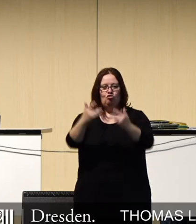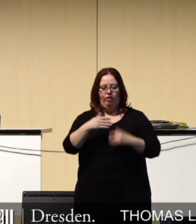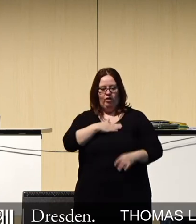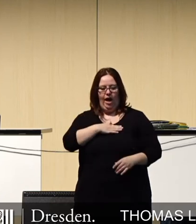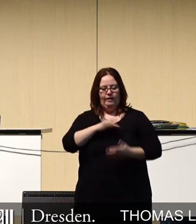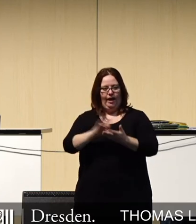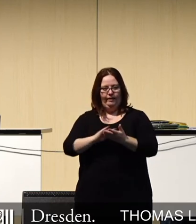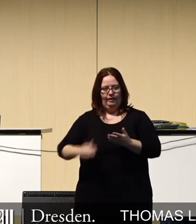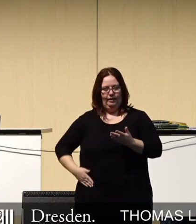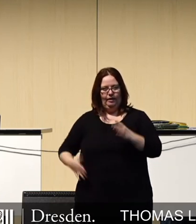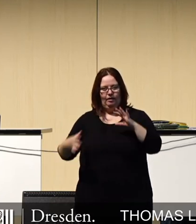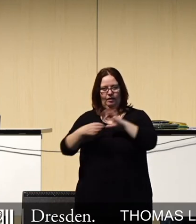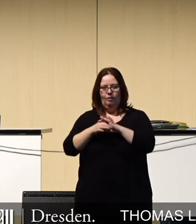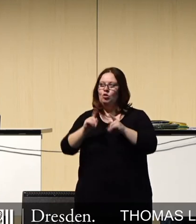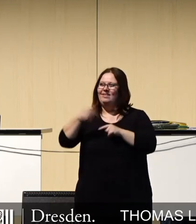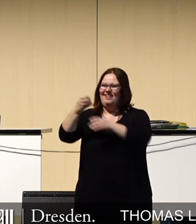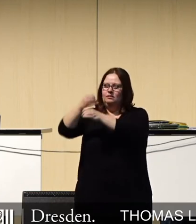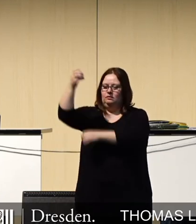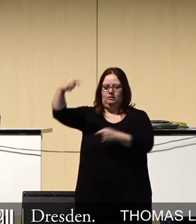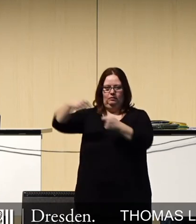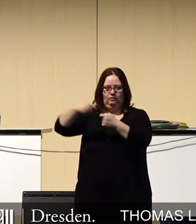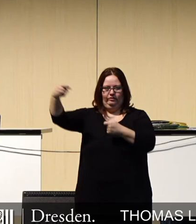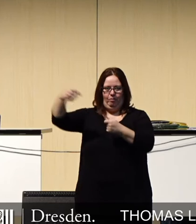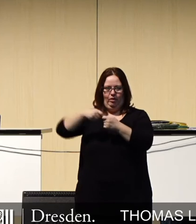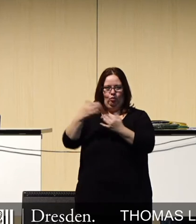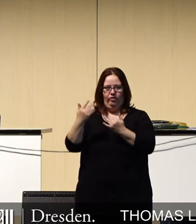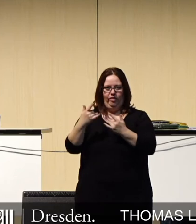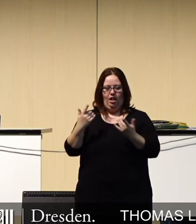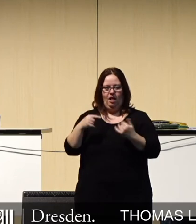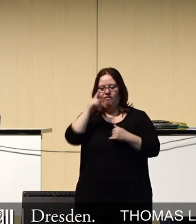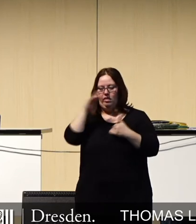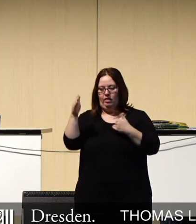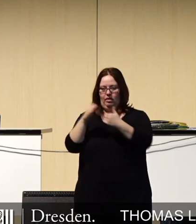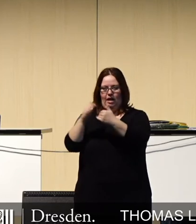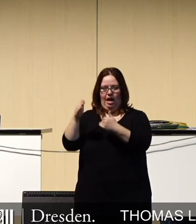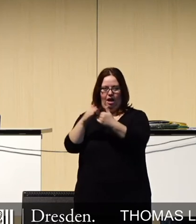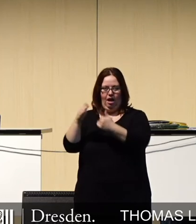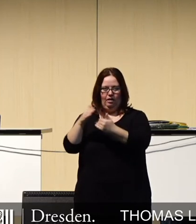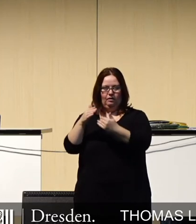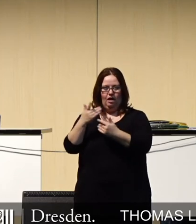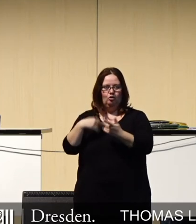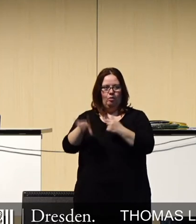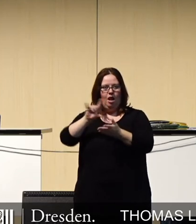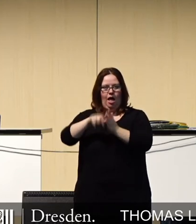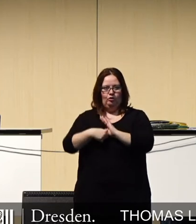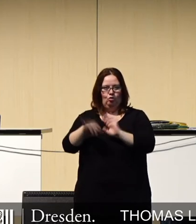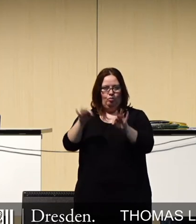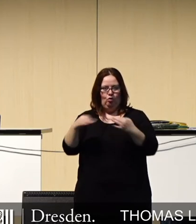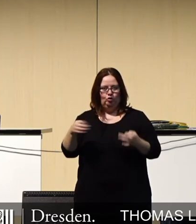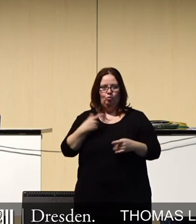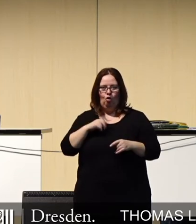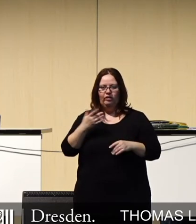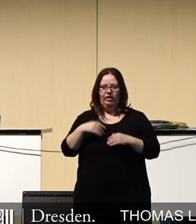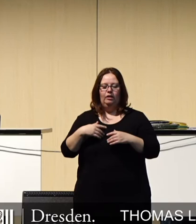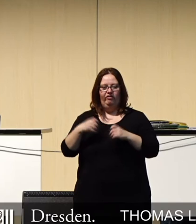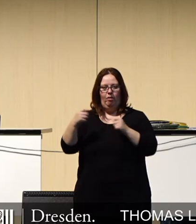hängt dabei besonders stark von der Entfernung zur nächsten Basisstation ab. Je näher ich an der Basisstation stehe, desto weniger Leistung braucht mein Smartphone für den Aufbau